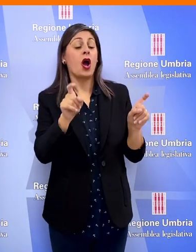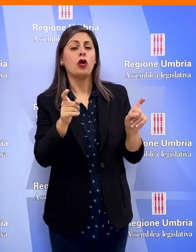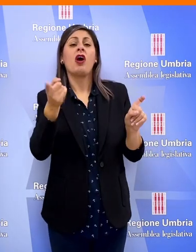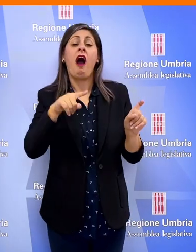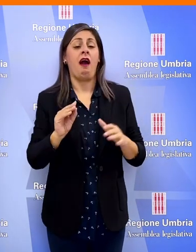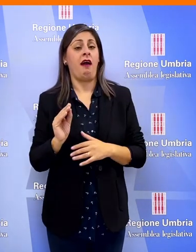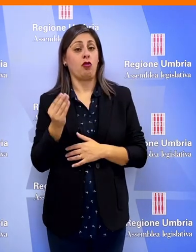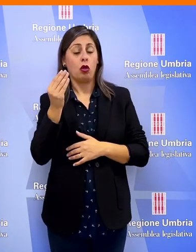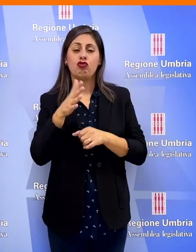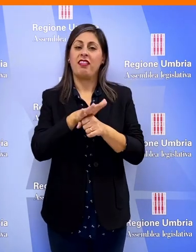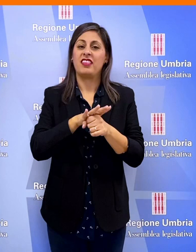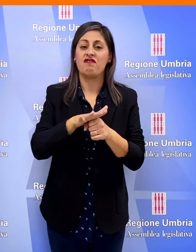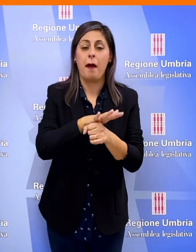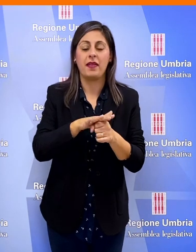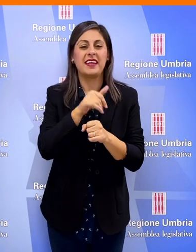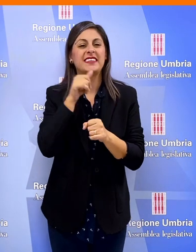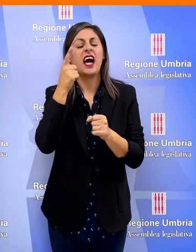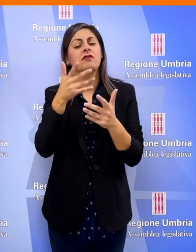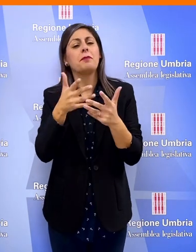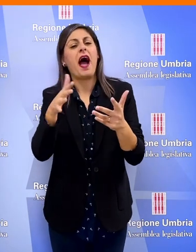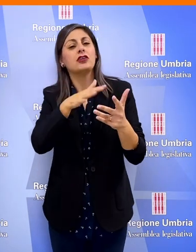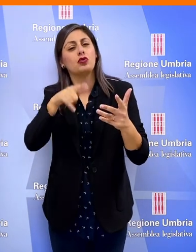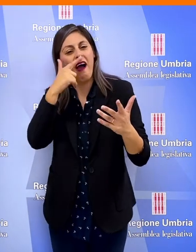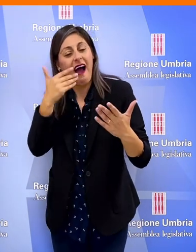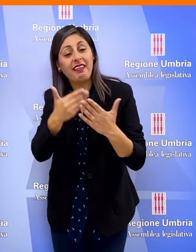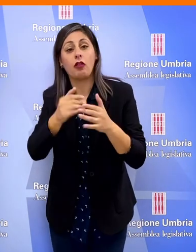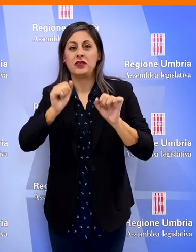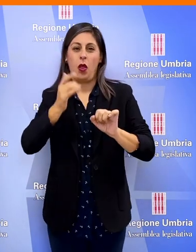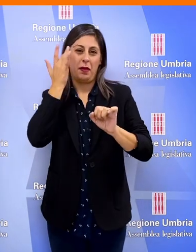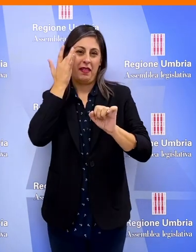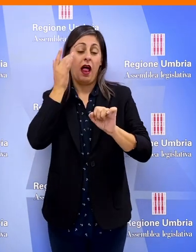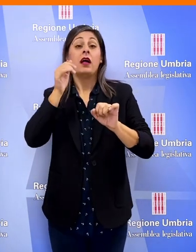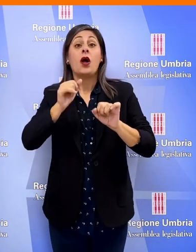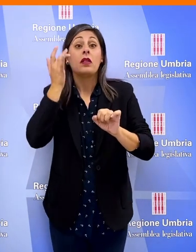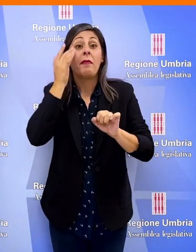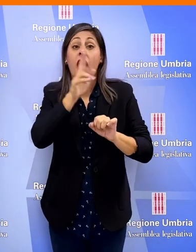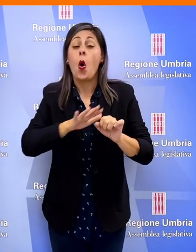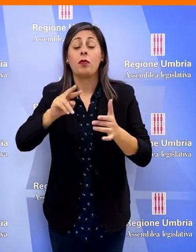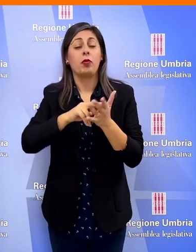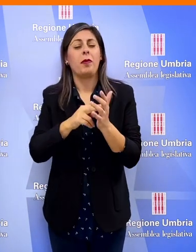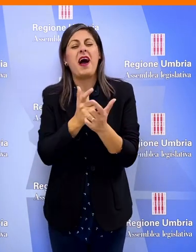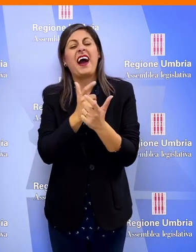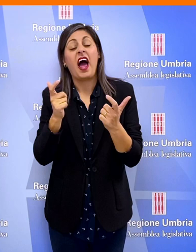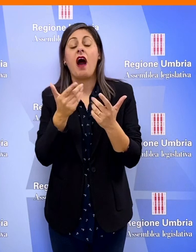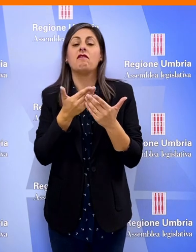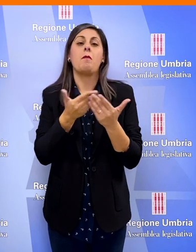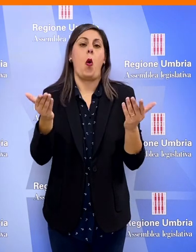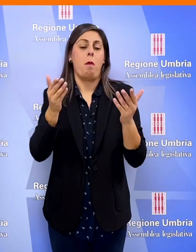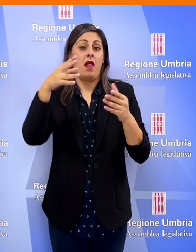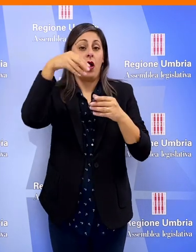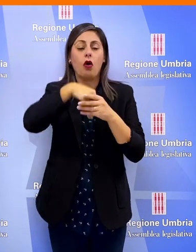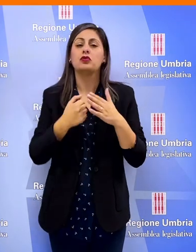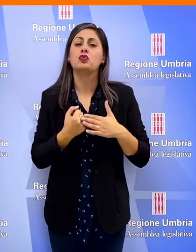ginecologici anche per adolescenti, famiglie serve uno spazio specifico la salute mentale in Umbria è un problema molto serio nel